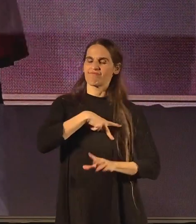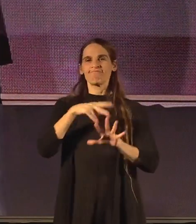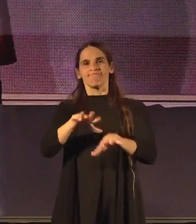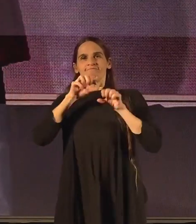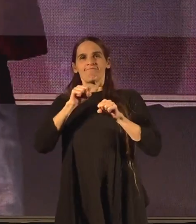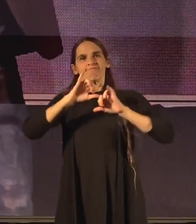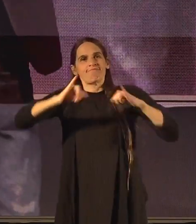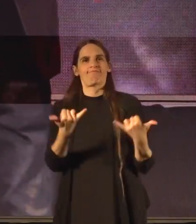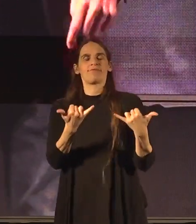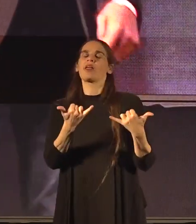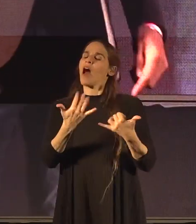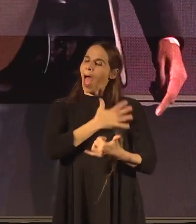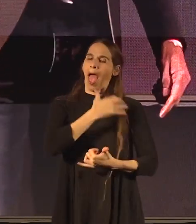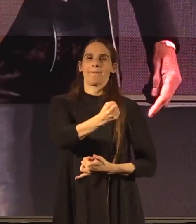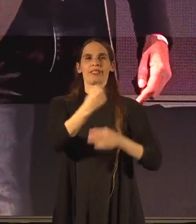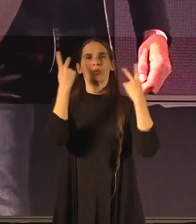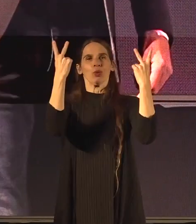ונהיה אמיצים